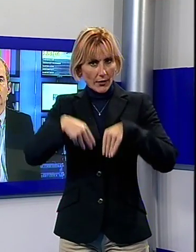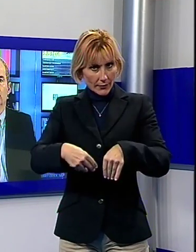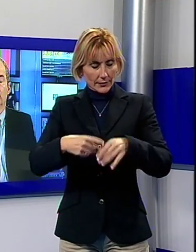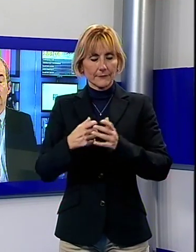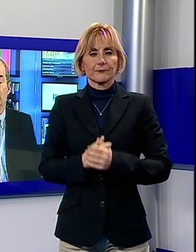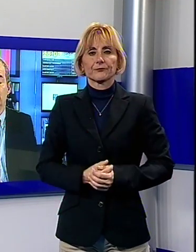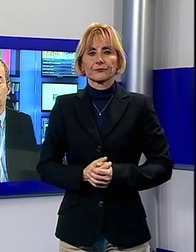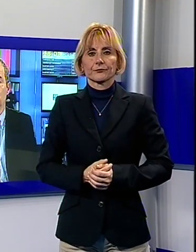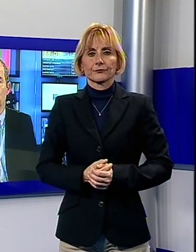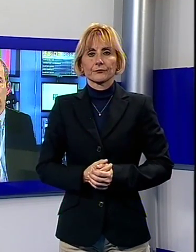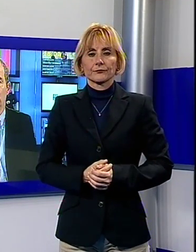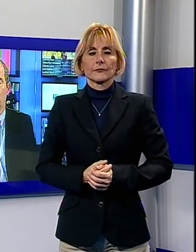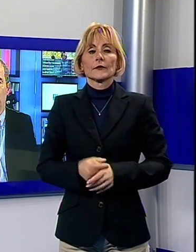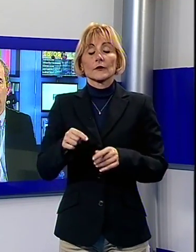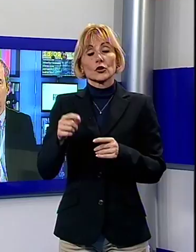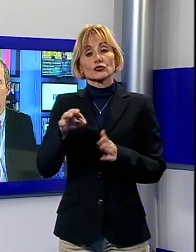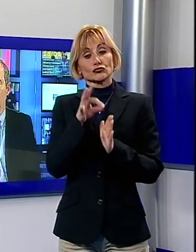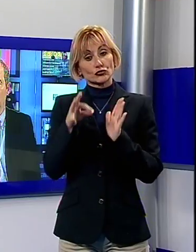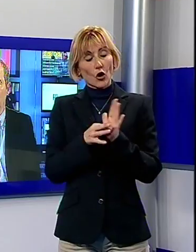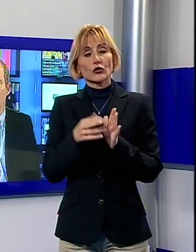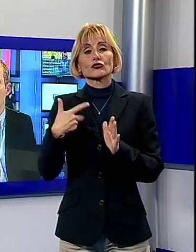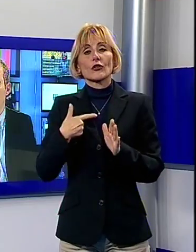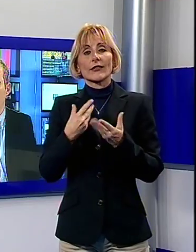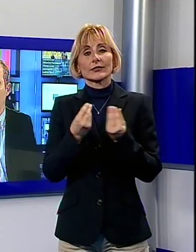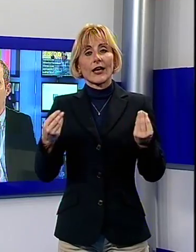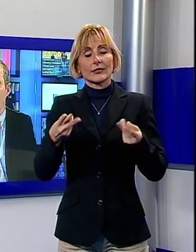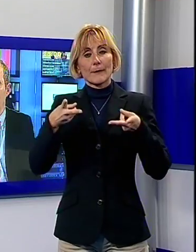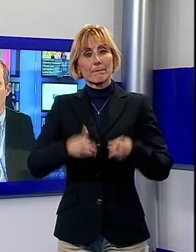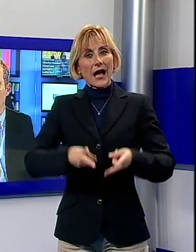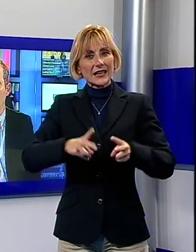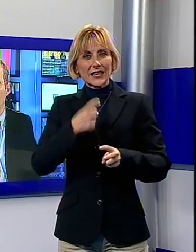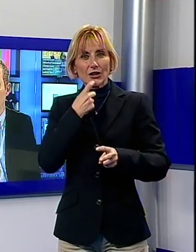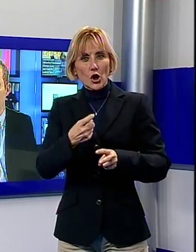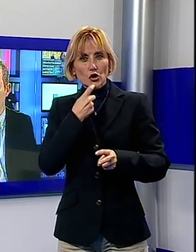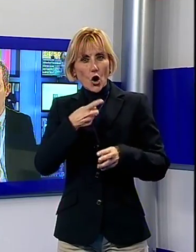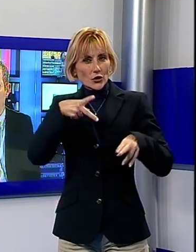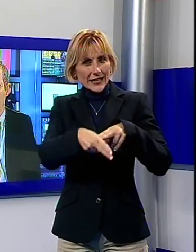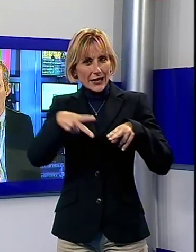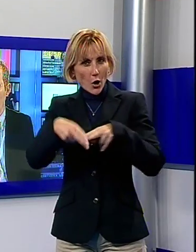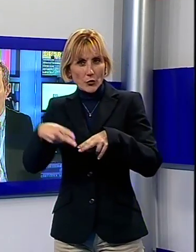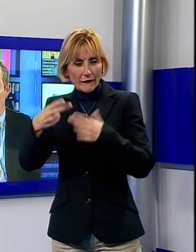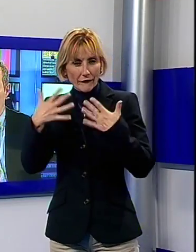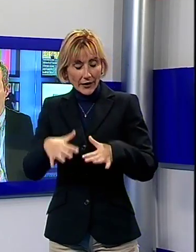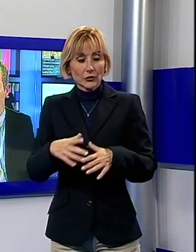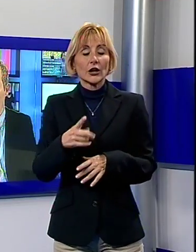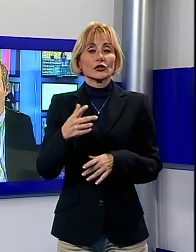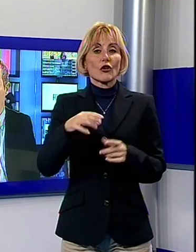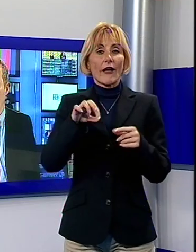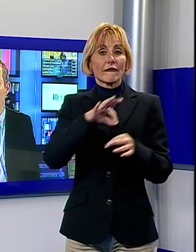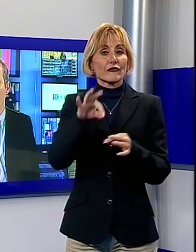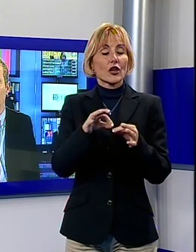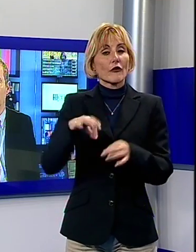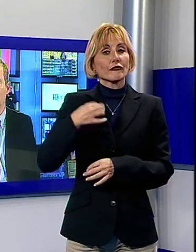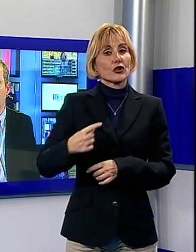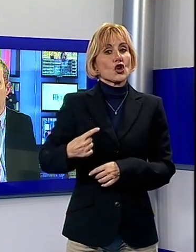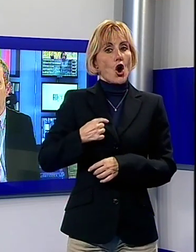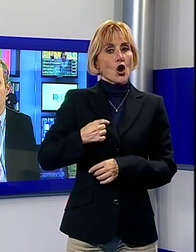In questi giorni sono state inaugurate in Lucchesia molte panchine rosse, diventate insieme al fiocco bianco uno